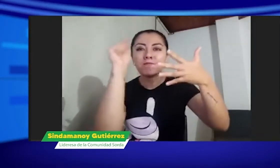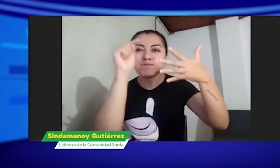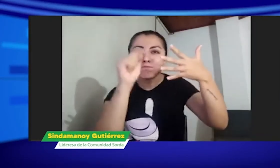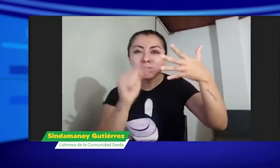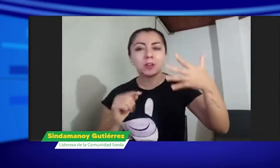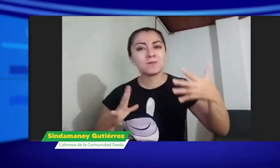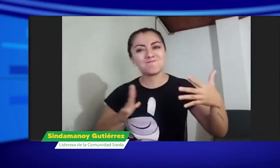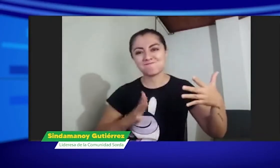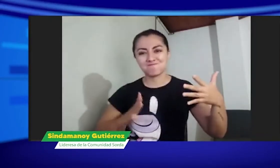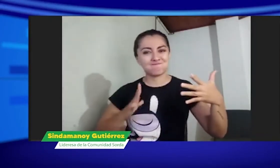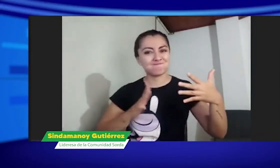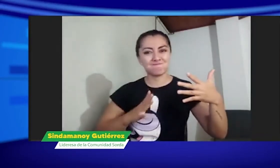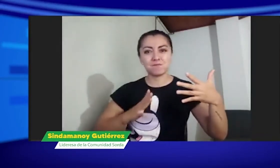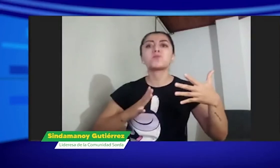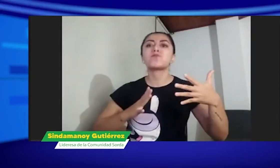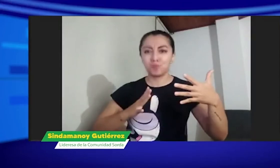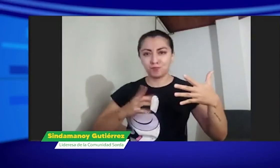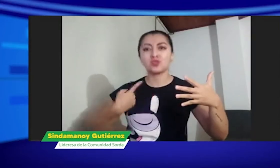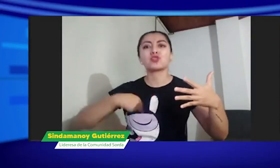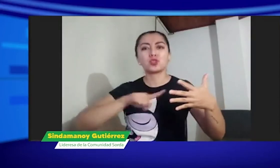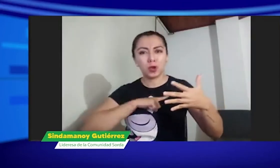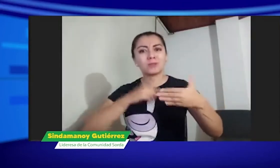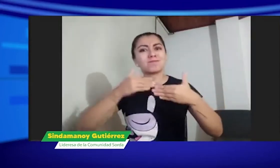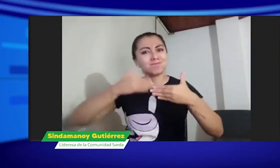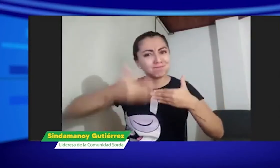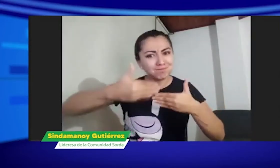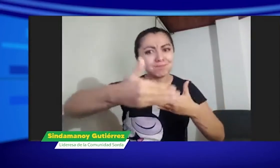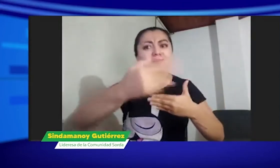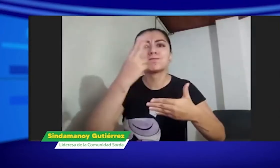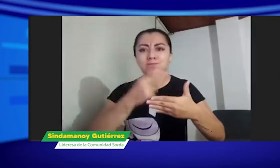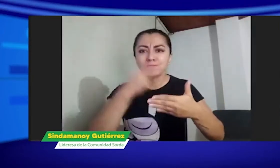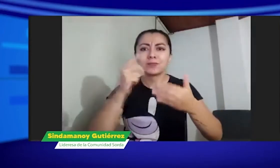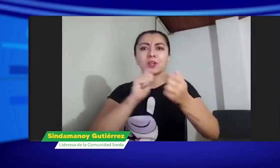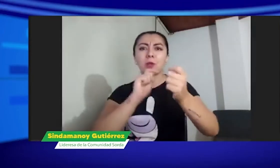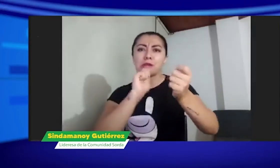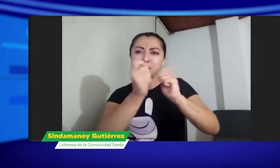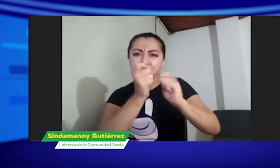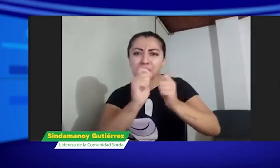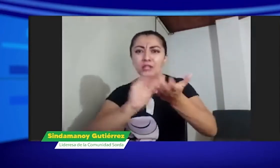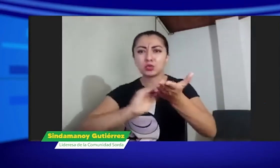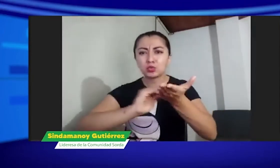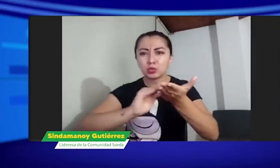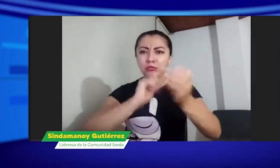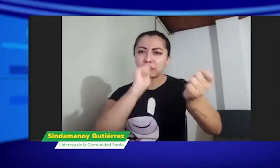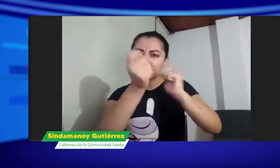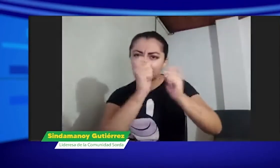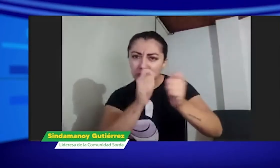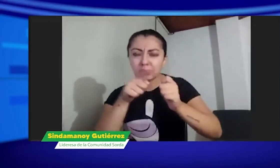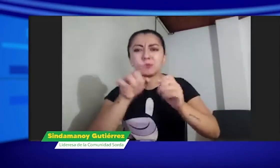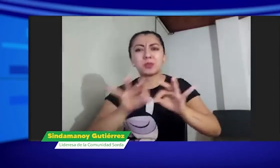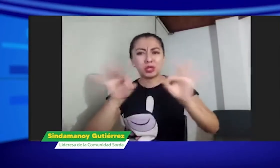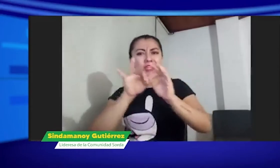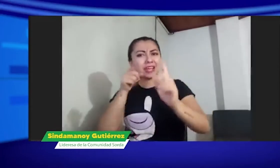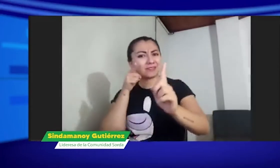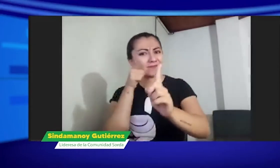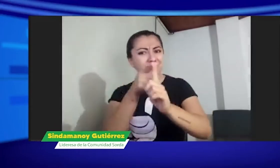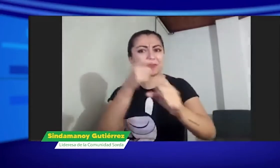ley, pero hay algunos asuntos con los que no nos sentimos cómodos y con los que necesitamos que de pronto sea